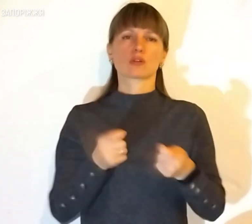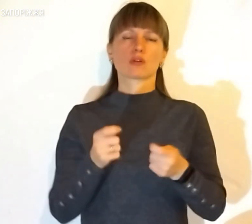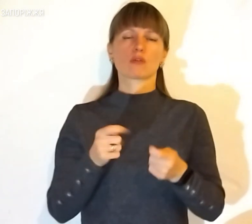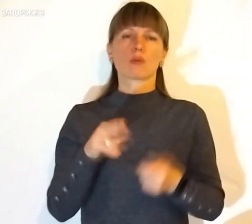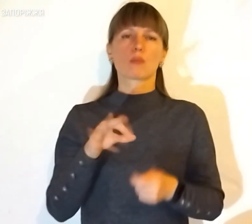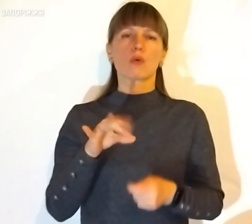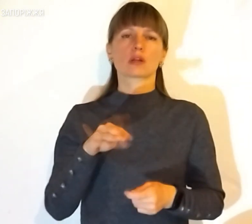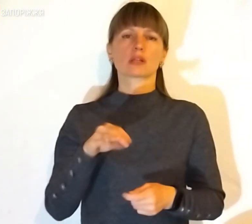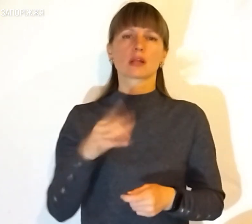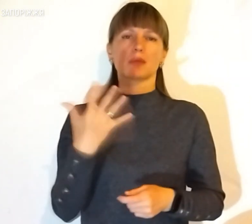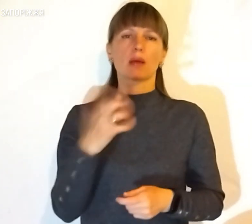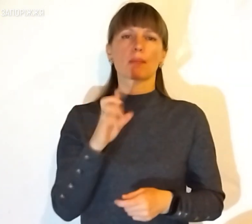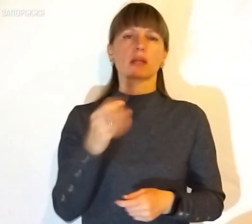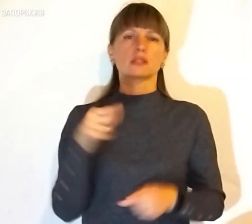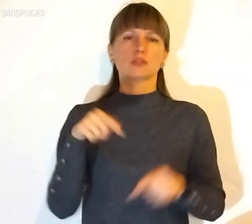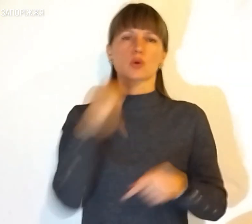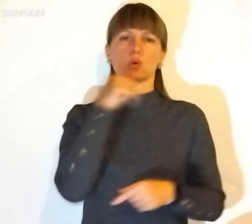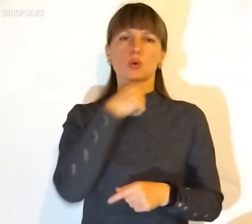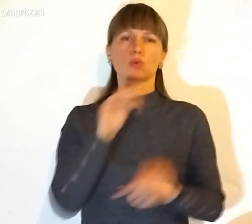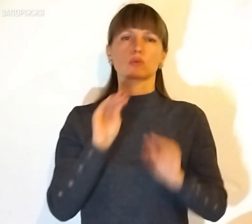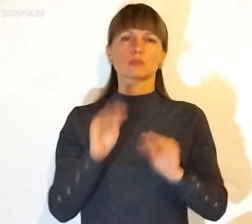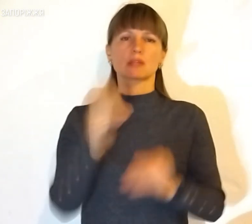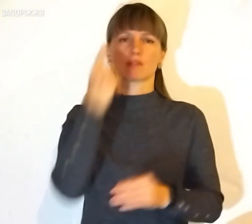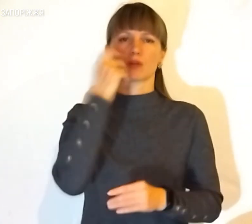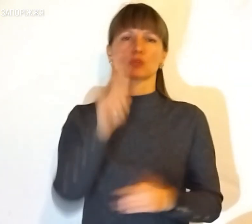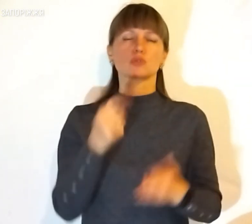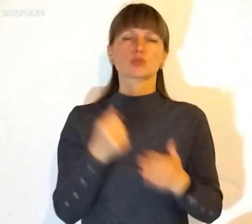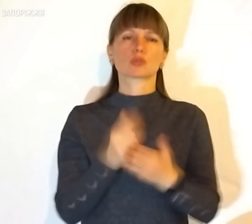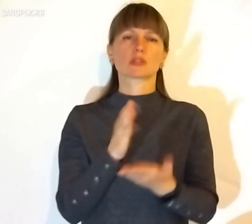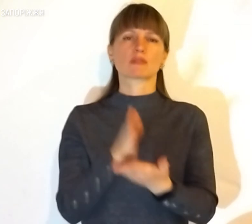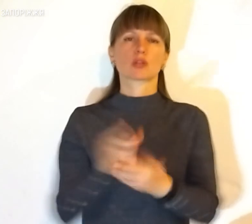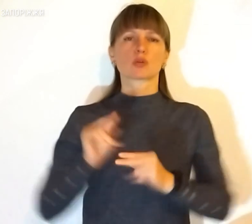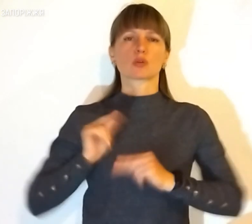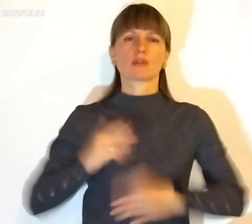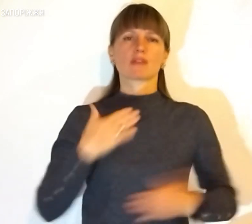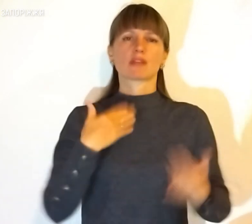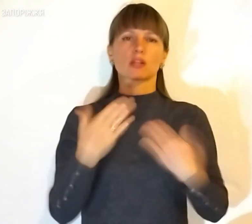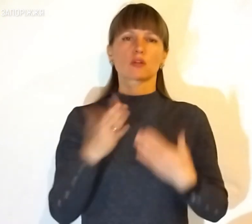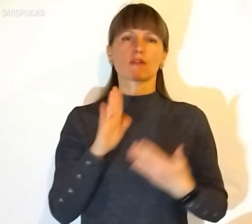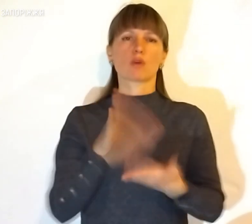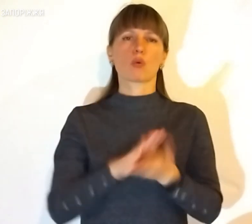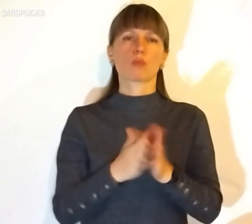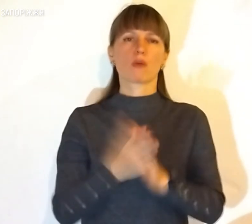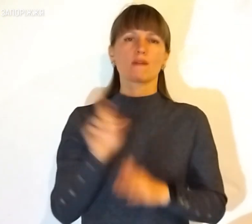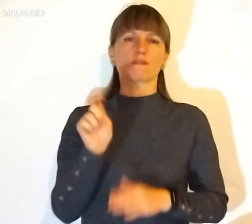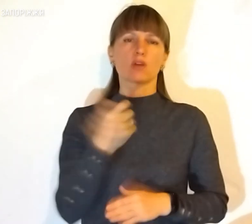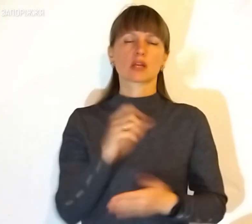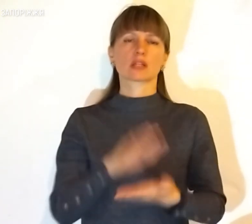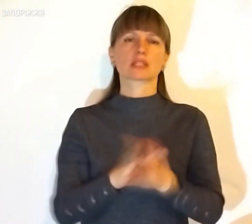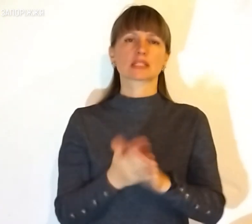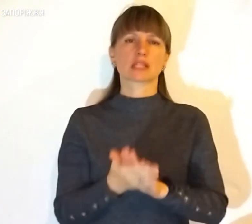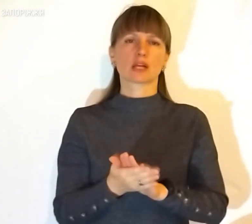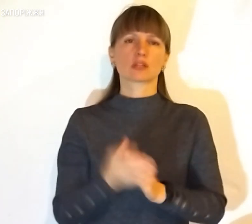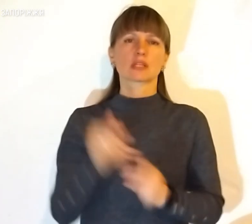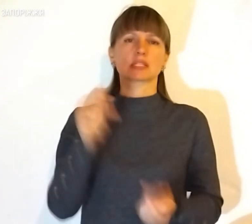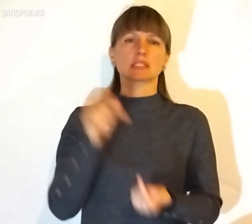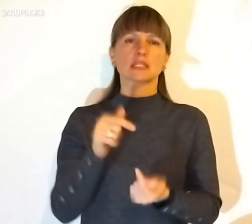порталі 5 березня цього року розмістили інформацію щодо сфери трудових відносин в умовах воєнного стану. Згідно з